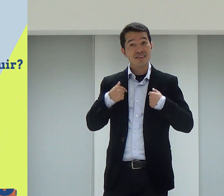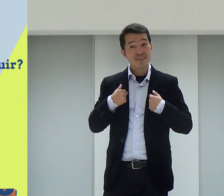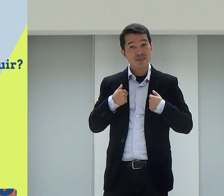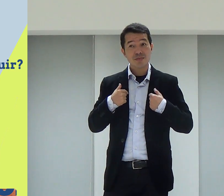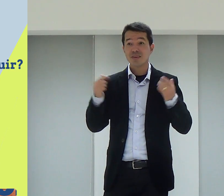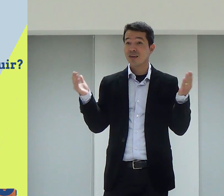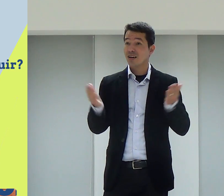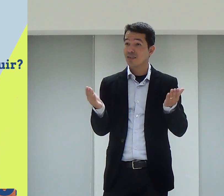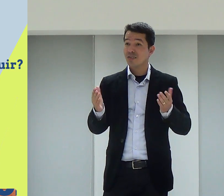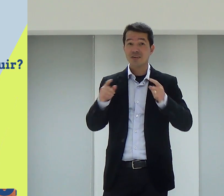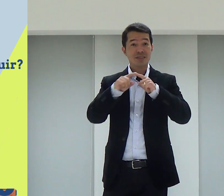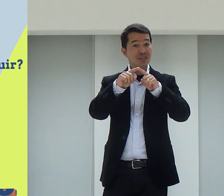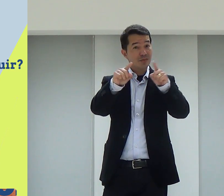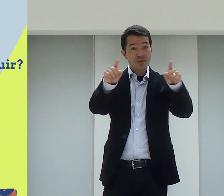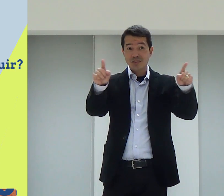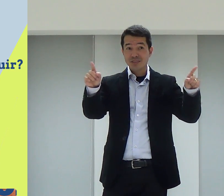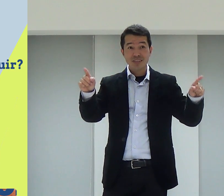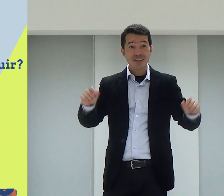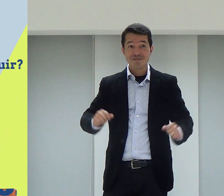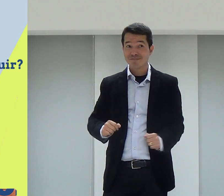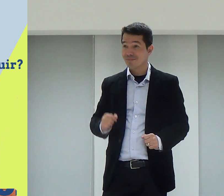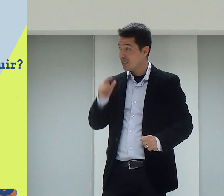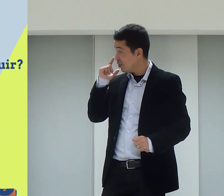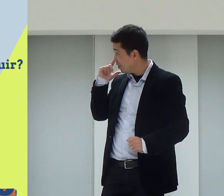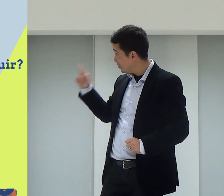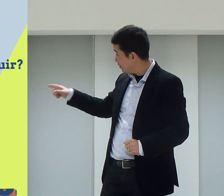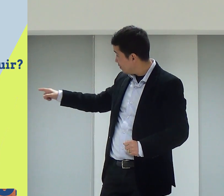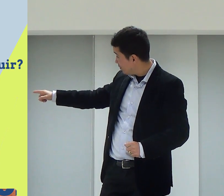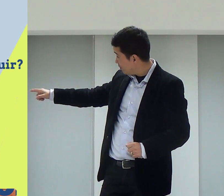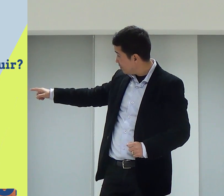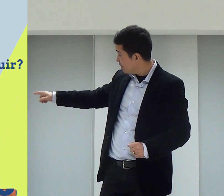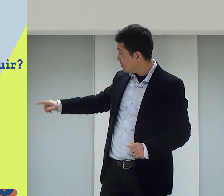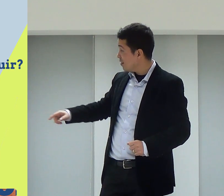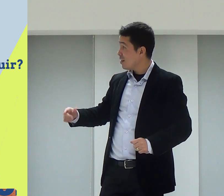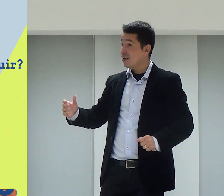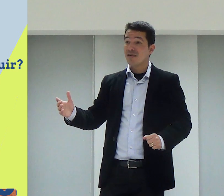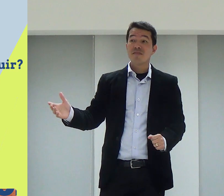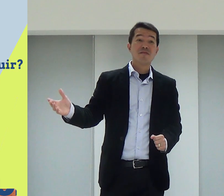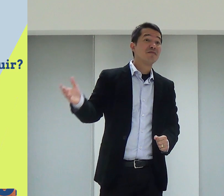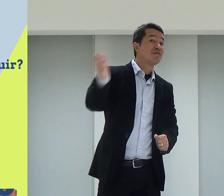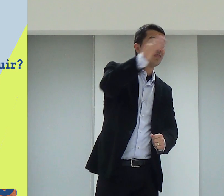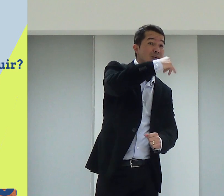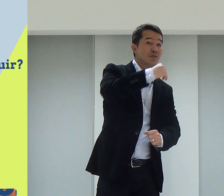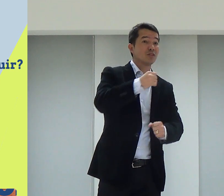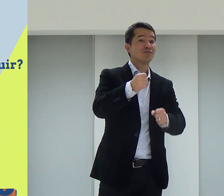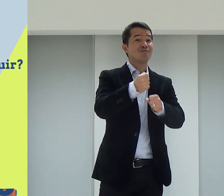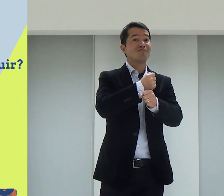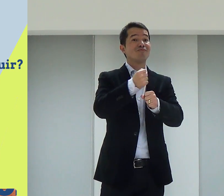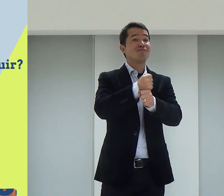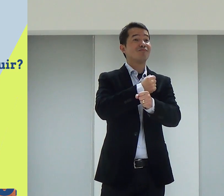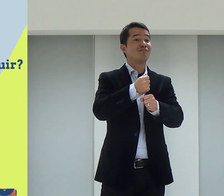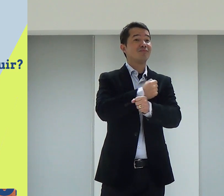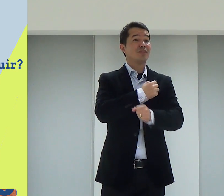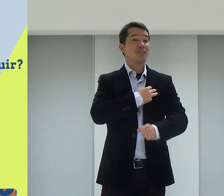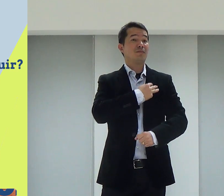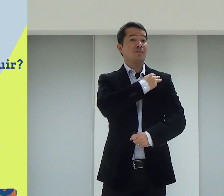agora, eu e você, cada um de vocês, olha, a gente precisa o quê? Vamos